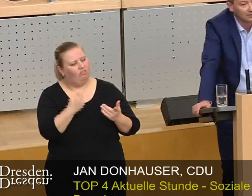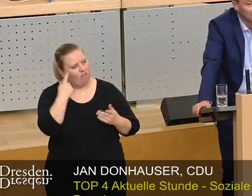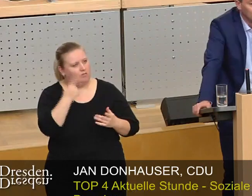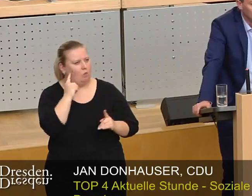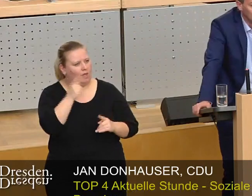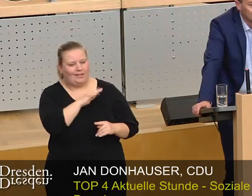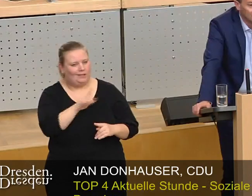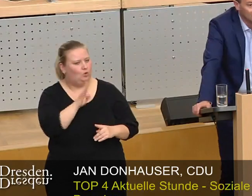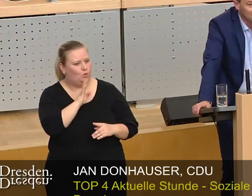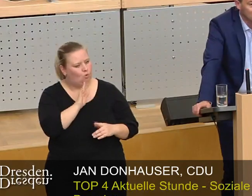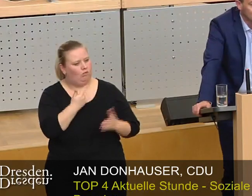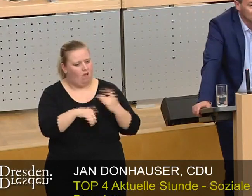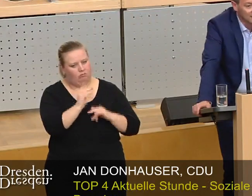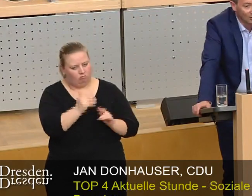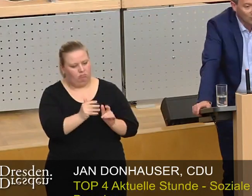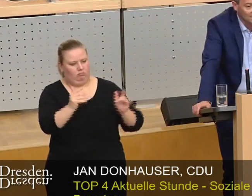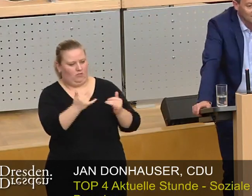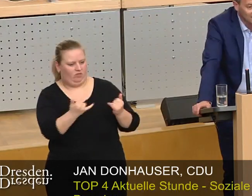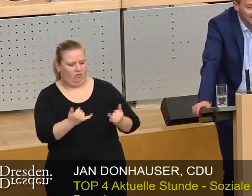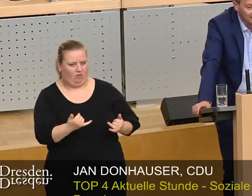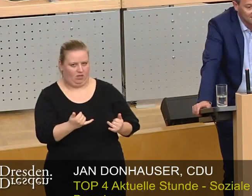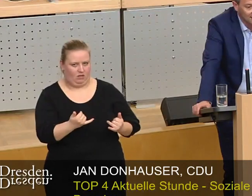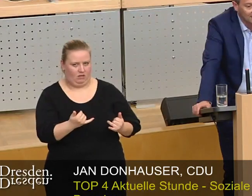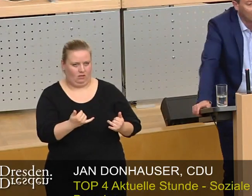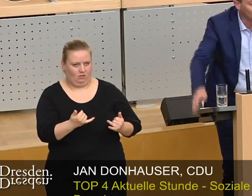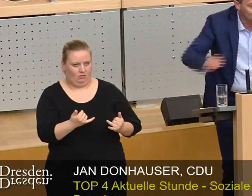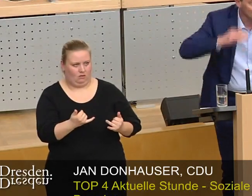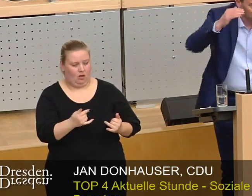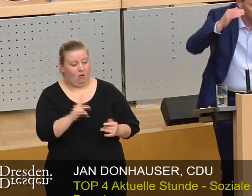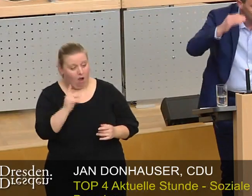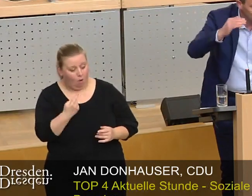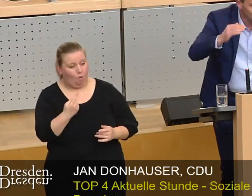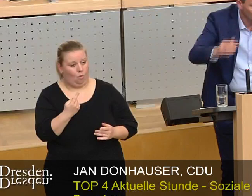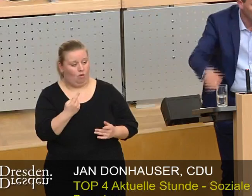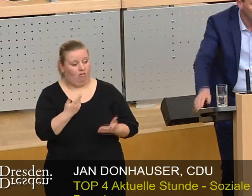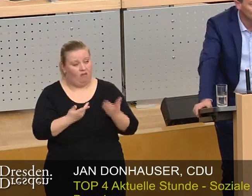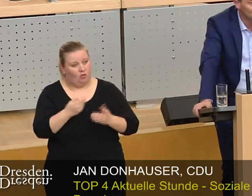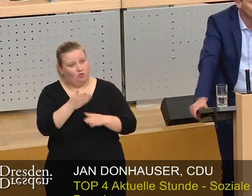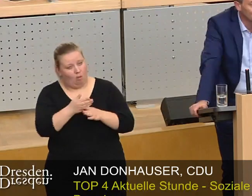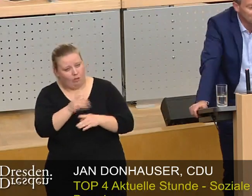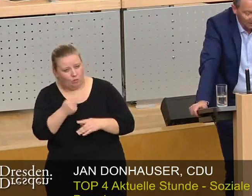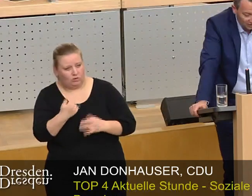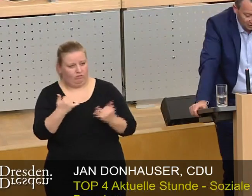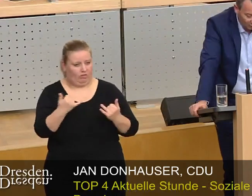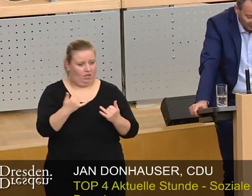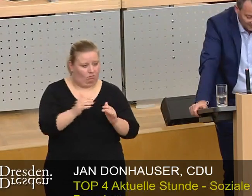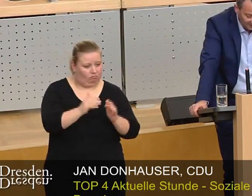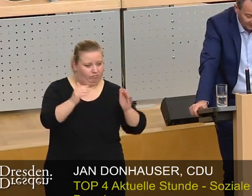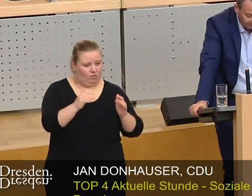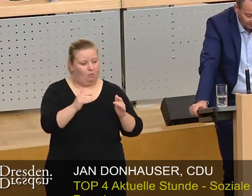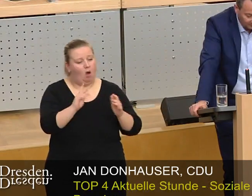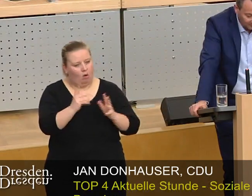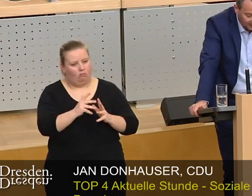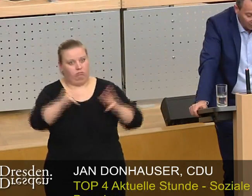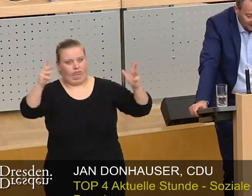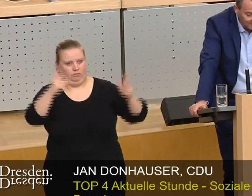in dem Maße hoch ist, wie das einige sagen, aber trotzdem man sich vorbereiten muss, aber wie man so einen Anstieg auch bremsen